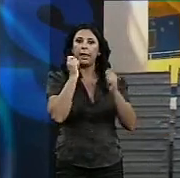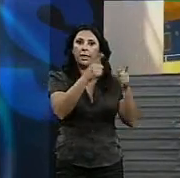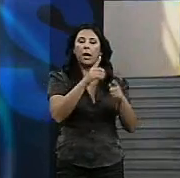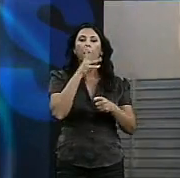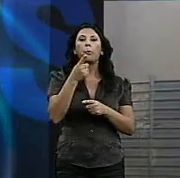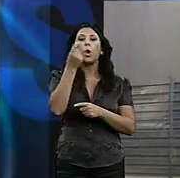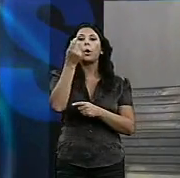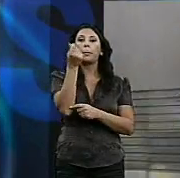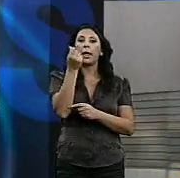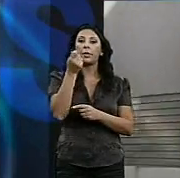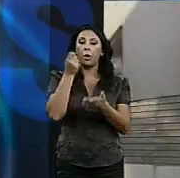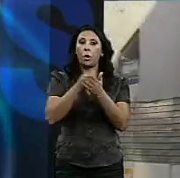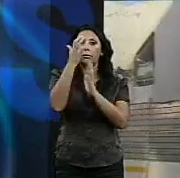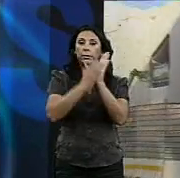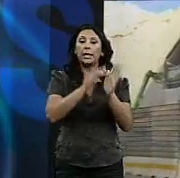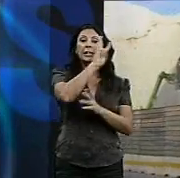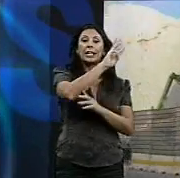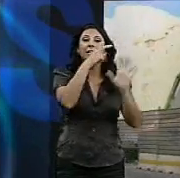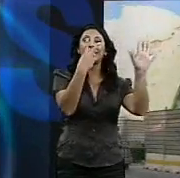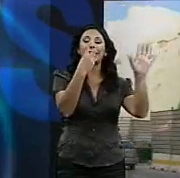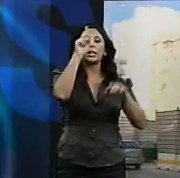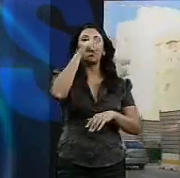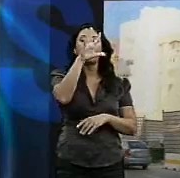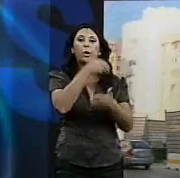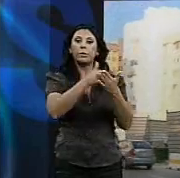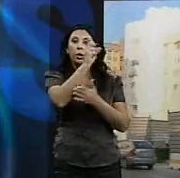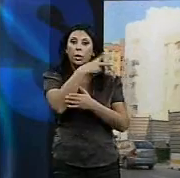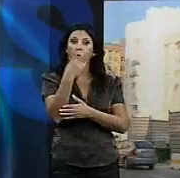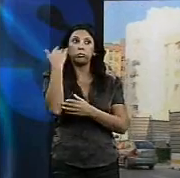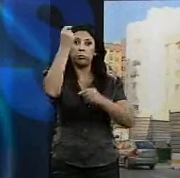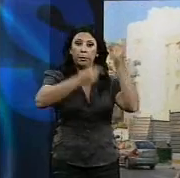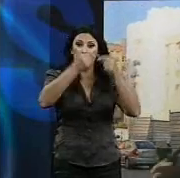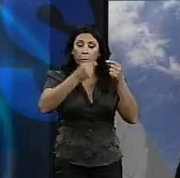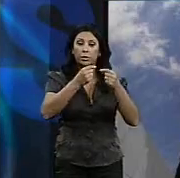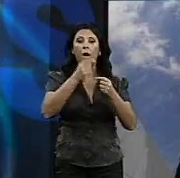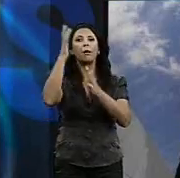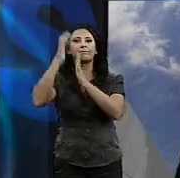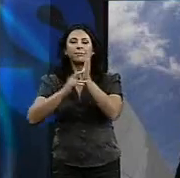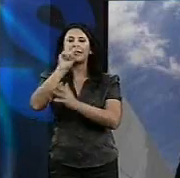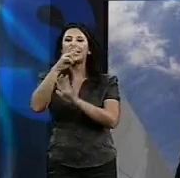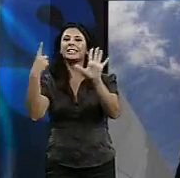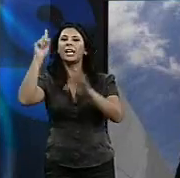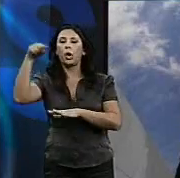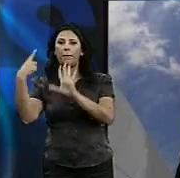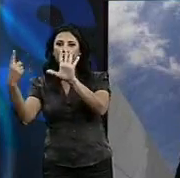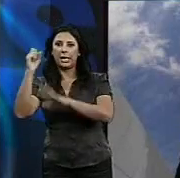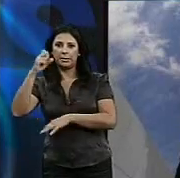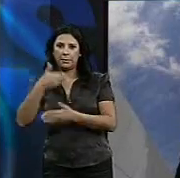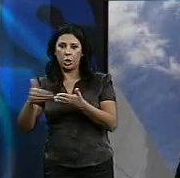de costes, que pasan de los 37,5 millones de euros inicialmente presupuestados a 26,6, o el plazo de ejecución, que de los